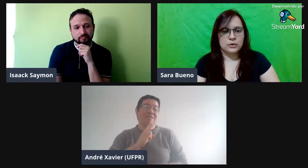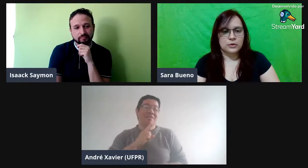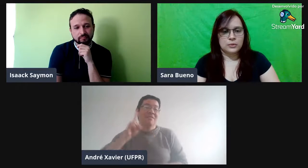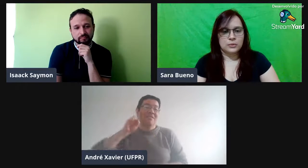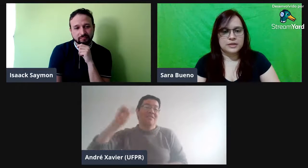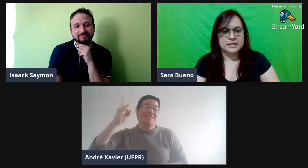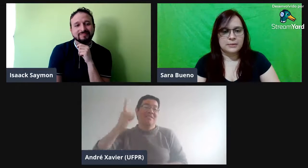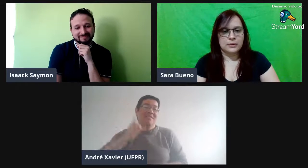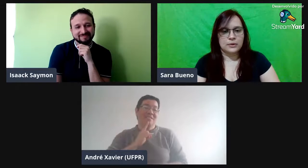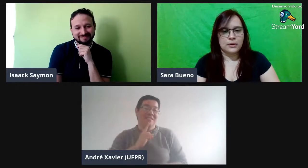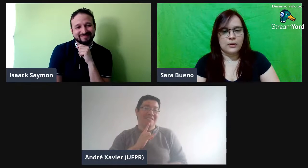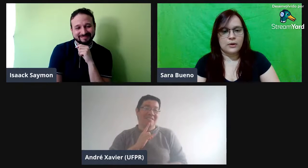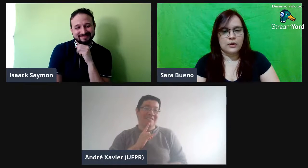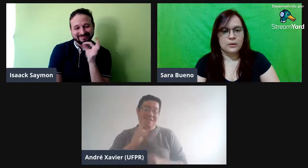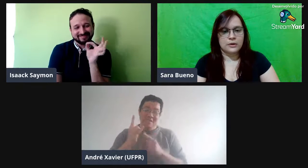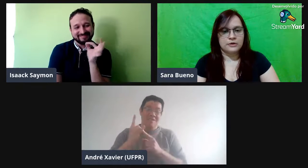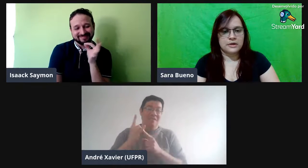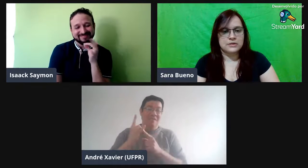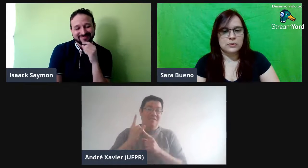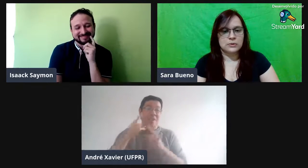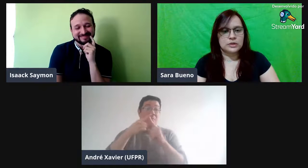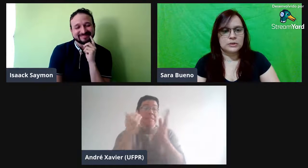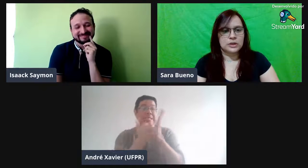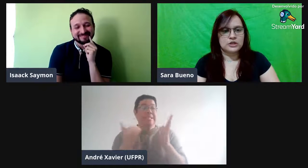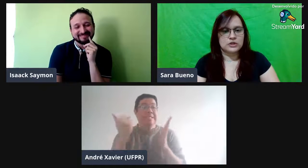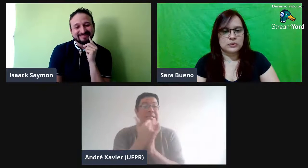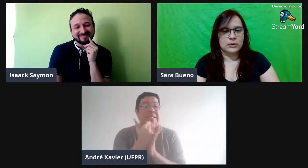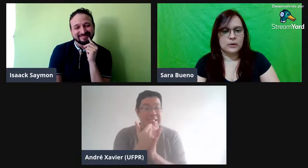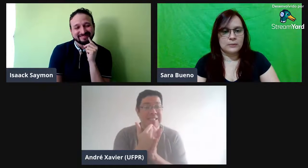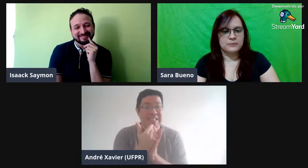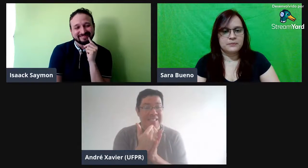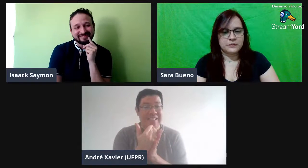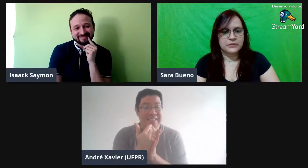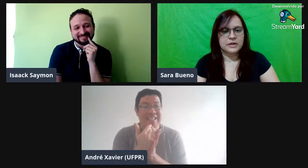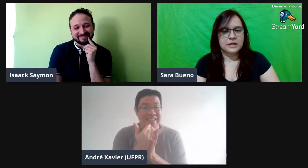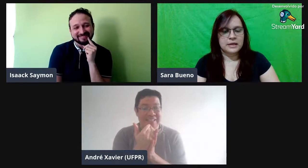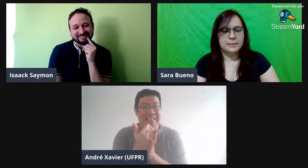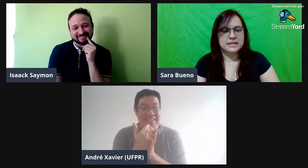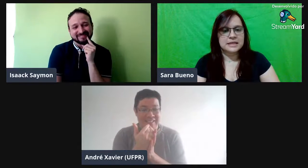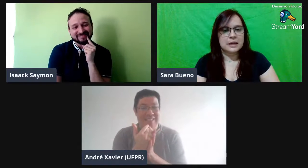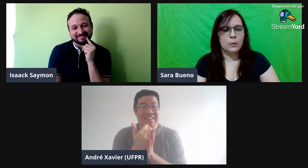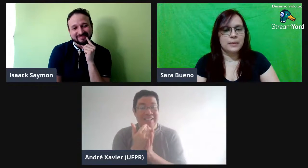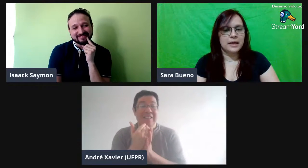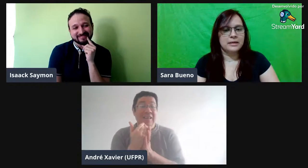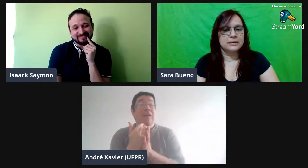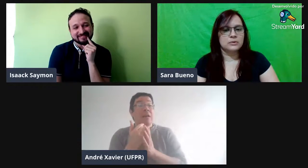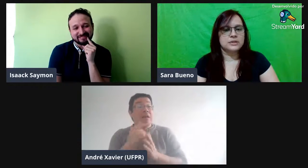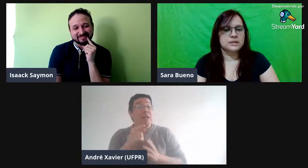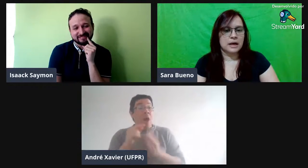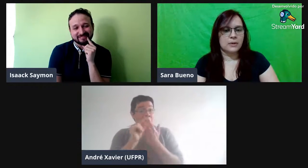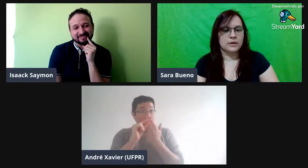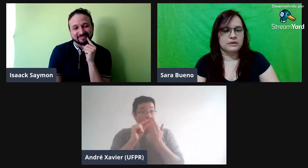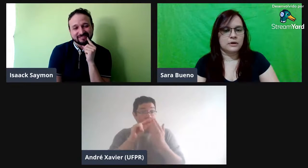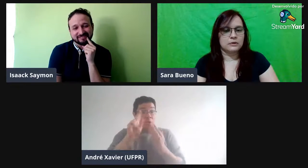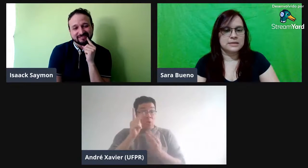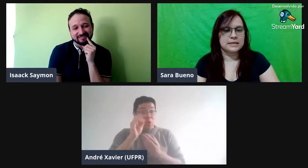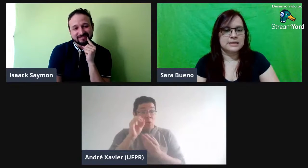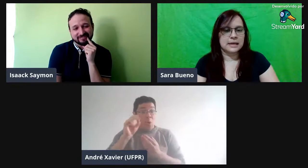Por exemplo, olha como ele faz com o dedinho, ó. Parece que ele aumenta o sinal ali, ao sinalizar